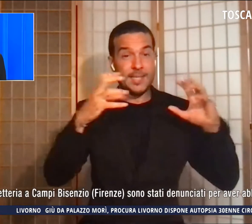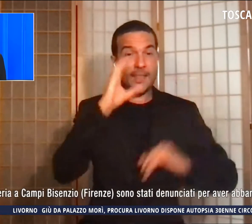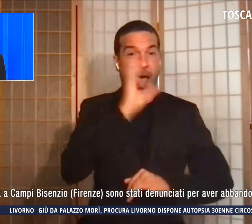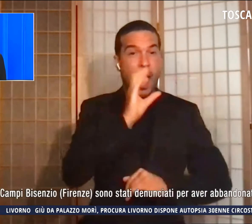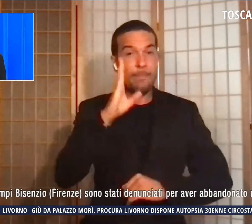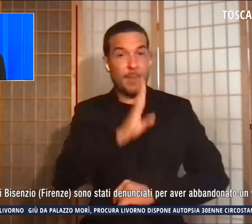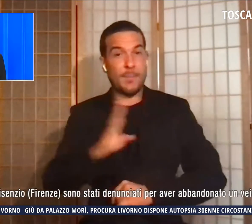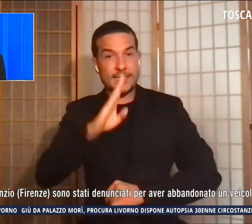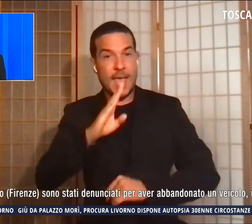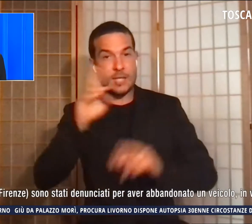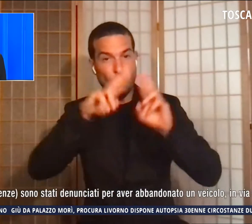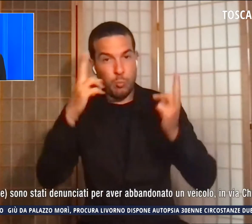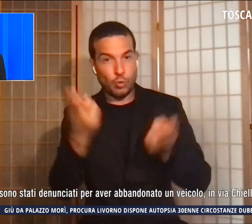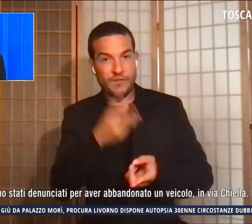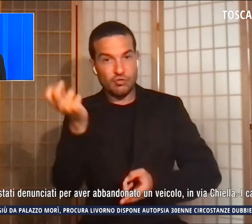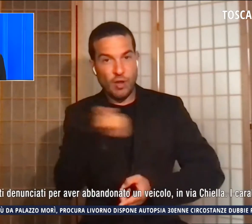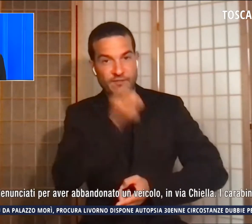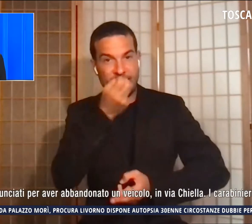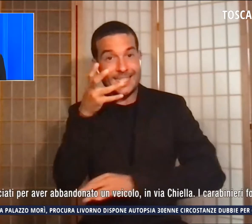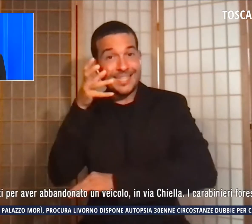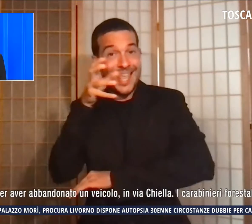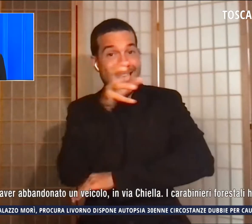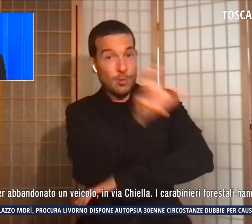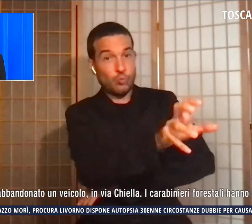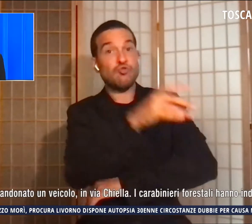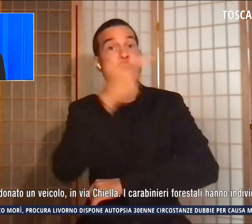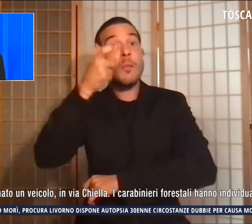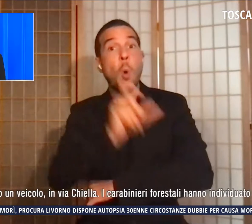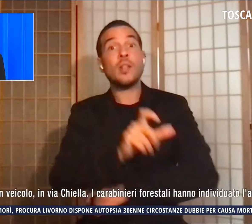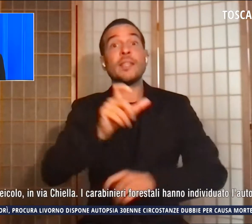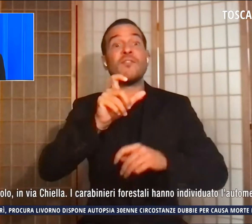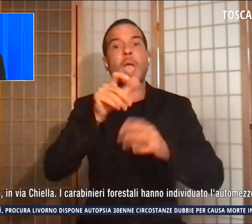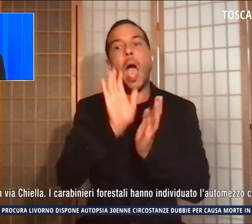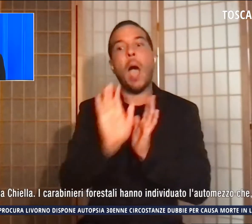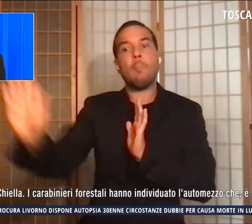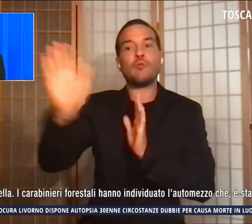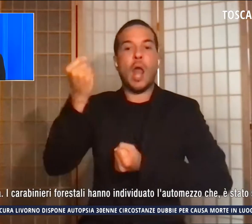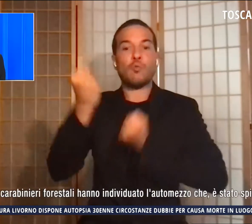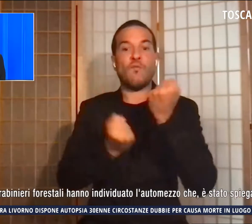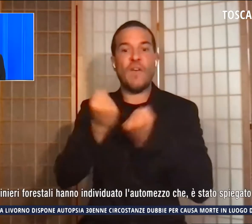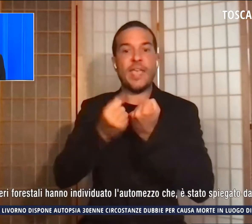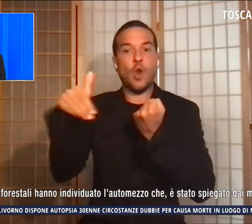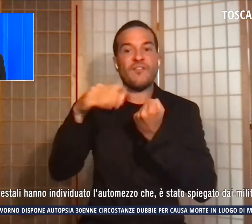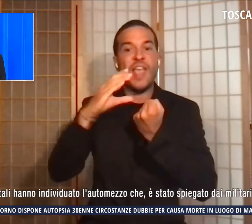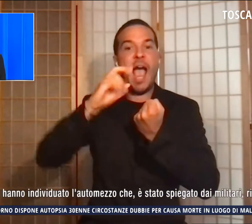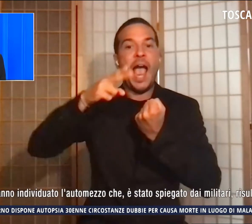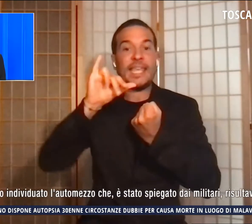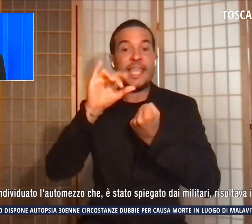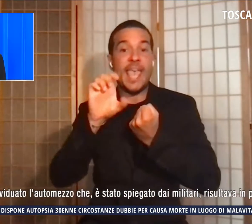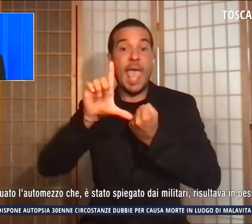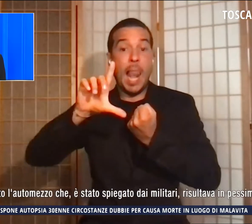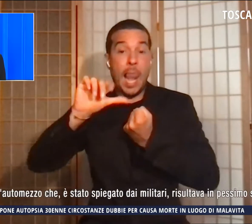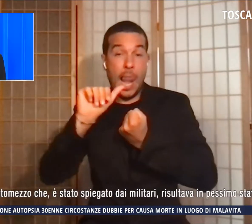denunciati per aver abbandonato un veicolo in via Chiella. I carabinieri hanno individuato l'automezzo che